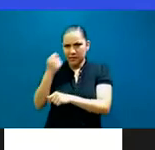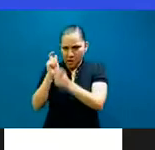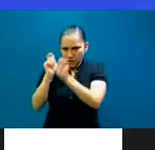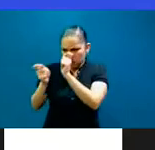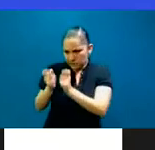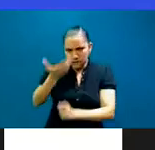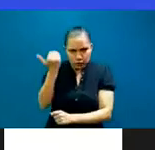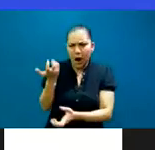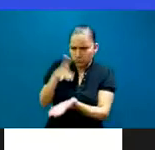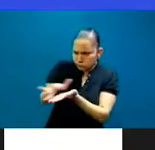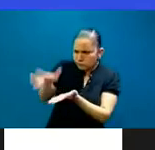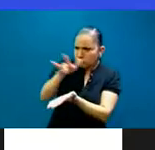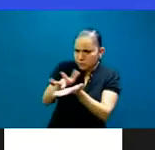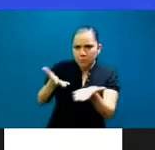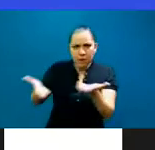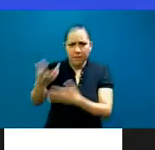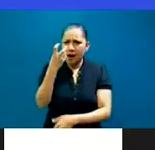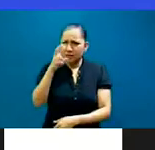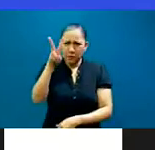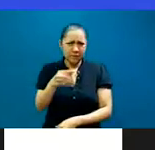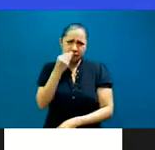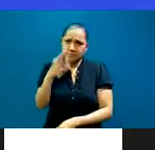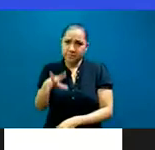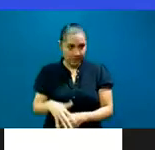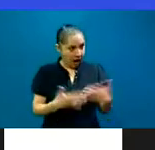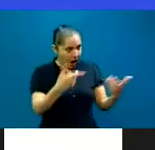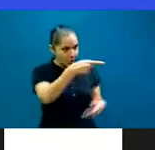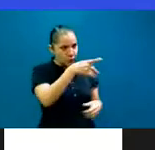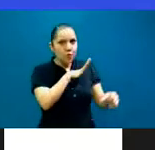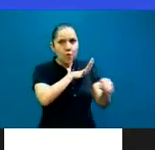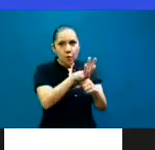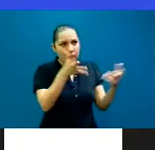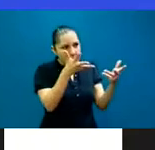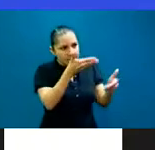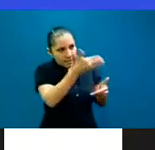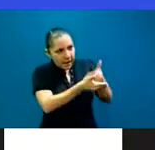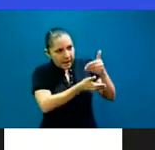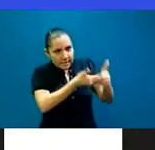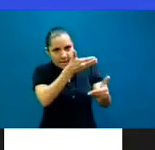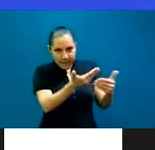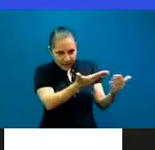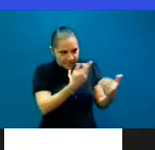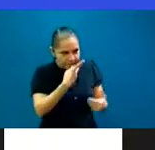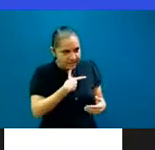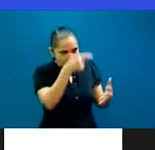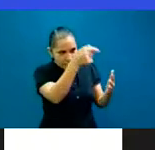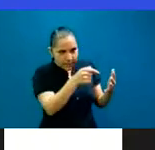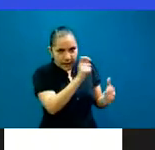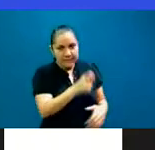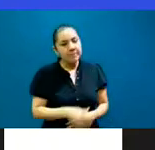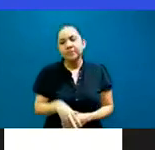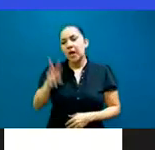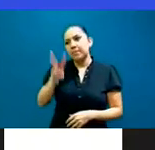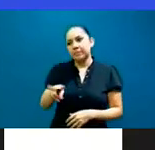fue magnífico. Haz una lista de tus logros, cuéntanos. Sí. Ah, bueno, hemos hecho en esta mesa directiva, acompañada de